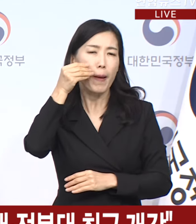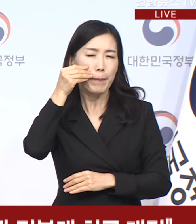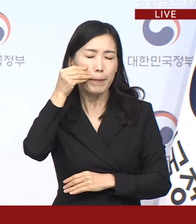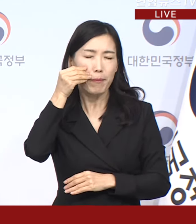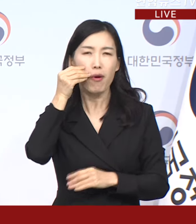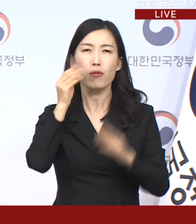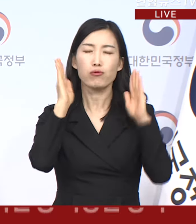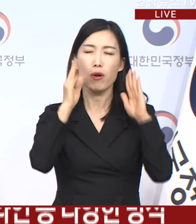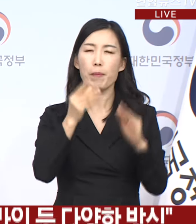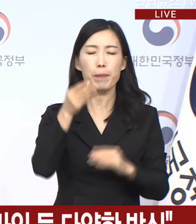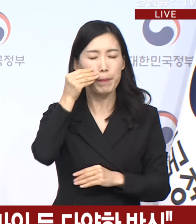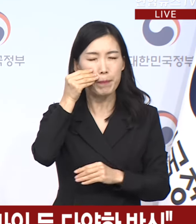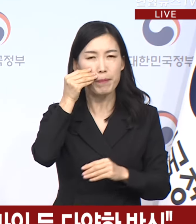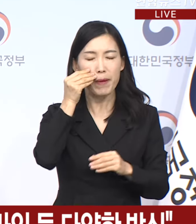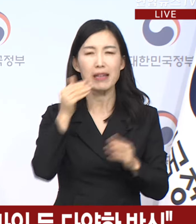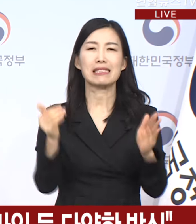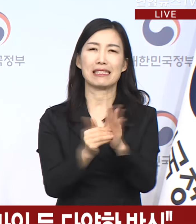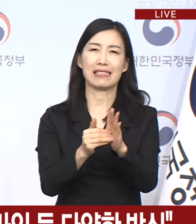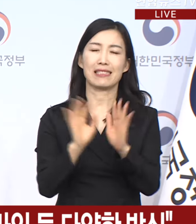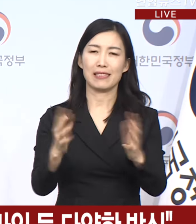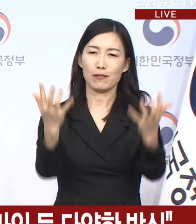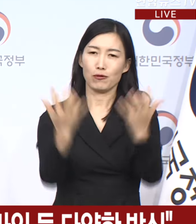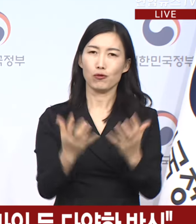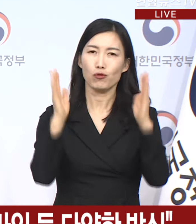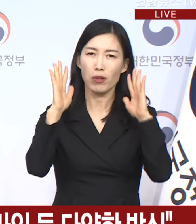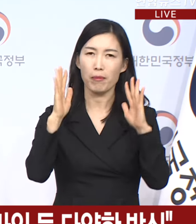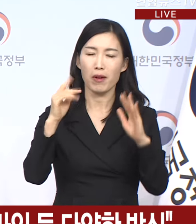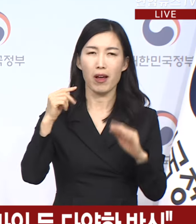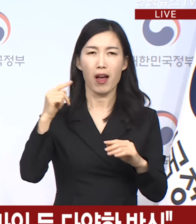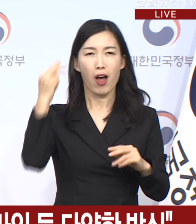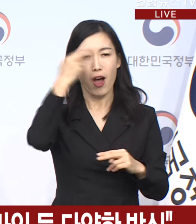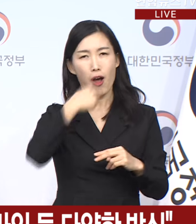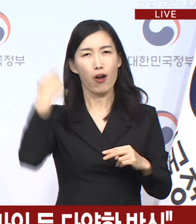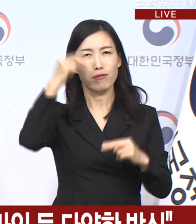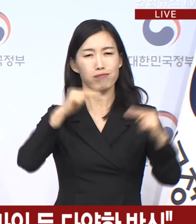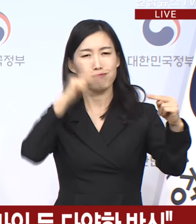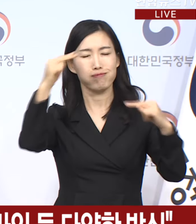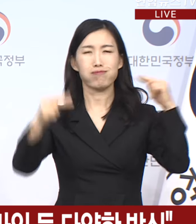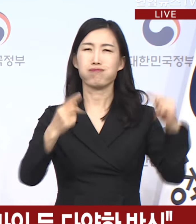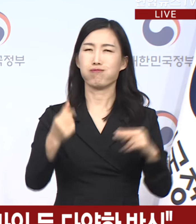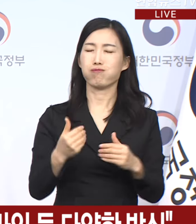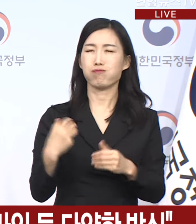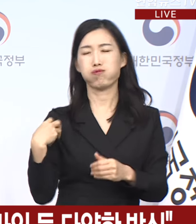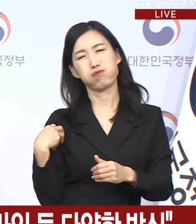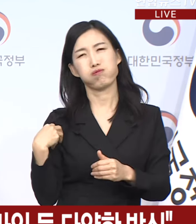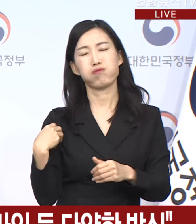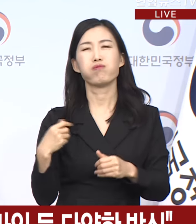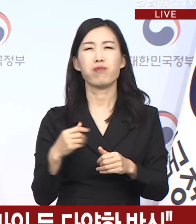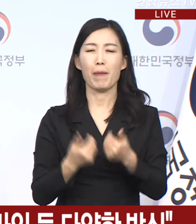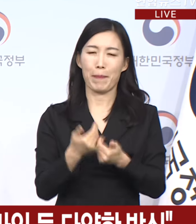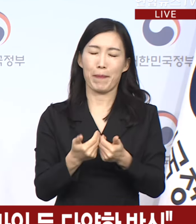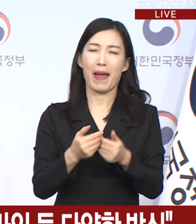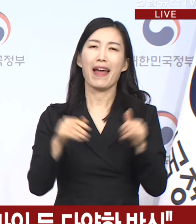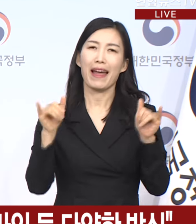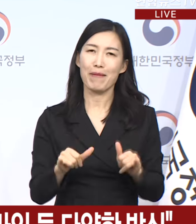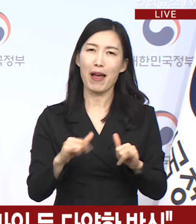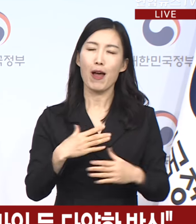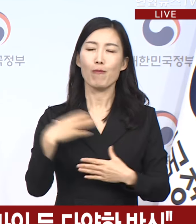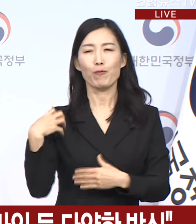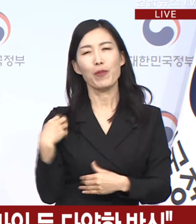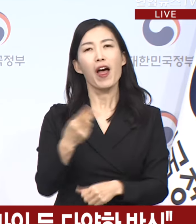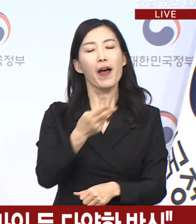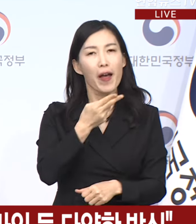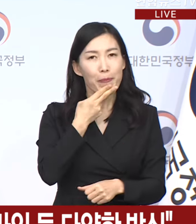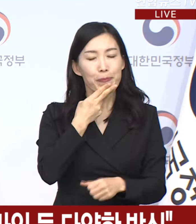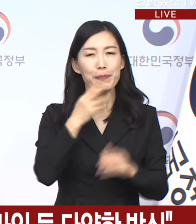끝내고 복귀하면서 대면 수업 참여에 부담을 느끼는 학생들이 보다 편리한 방식으로